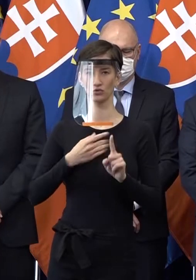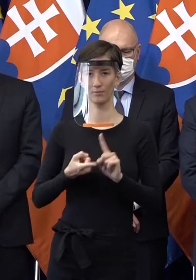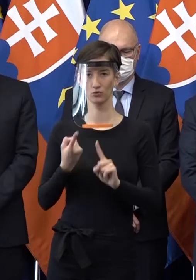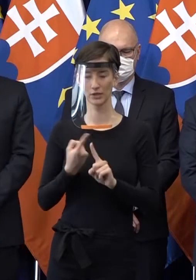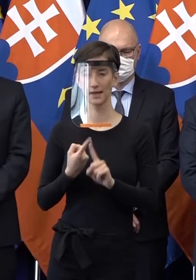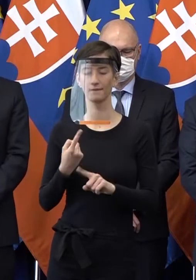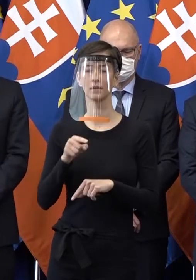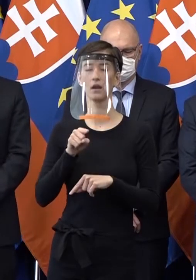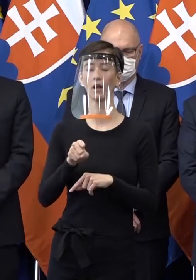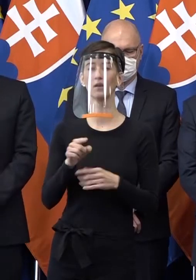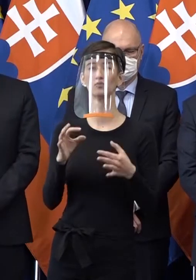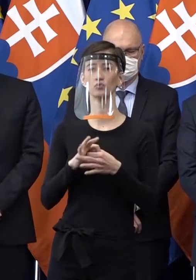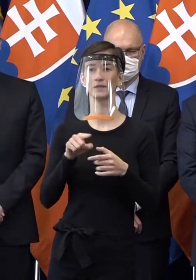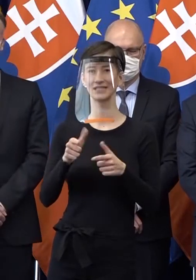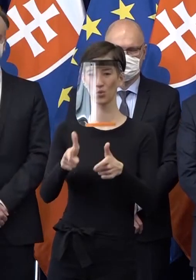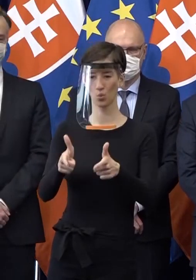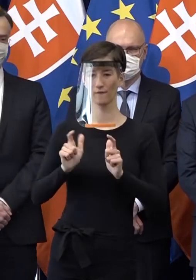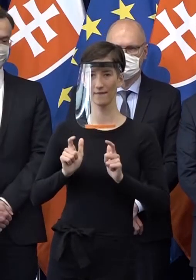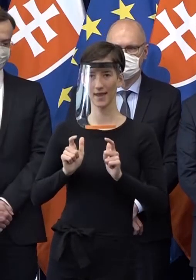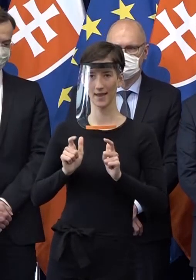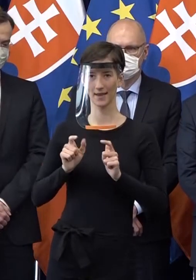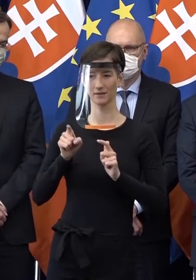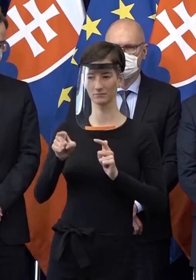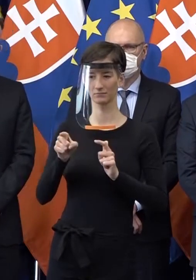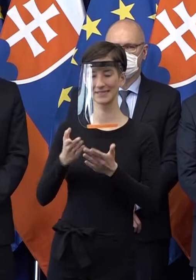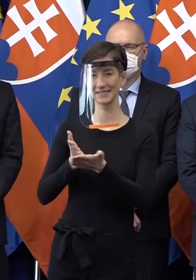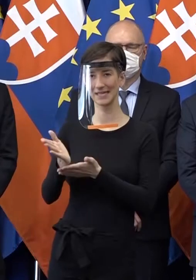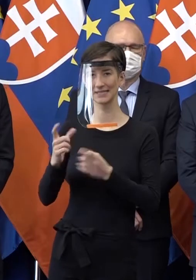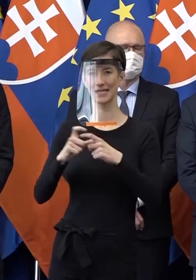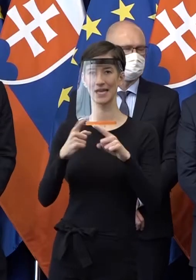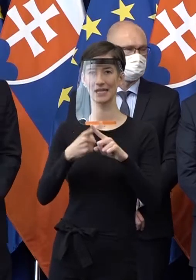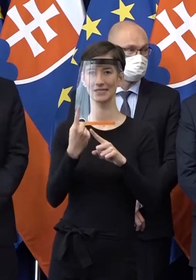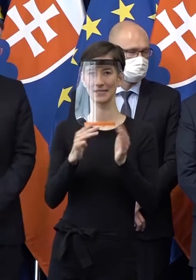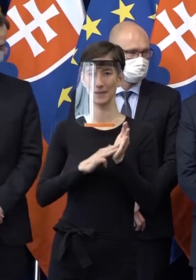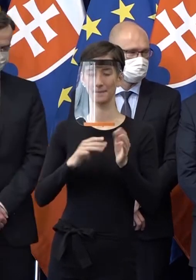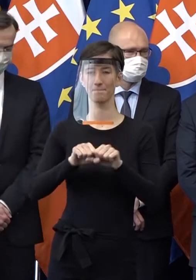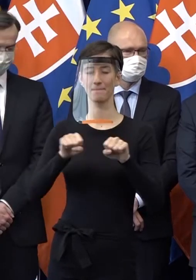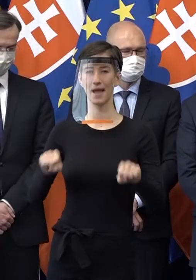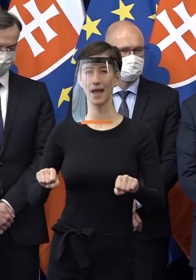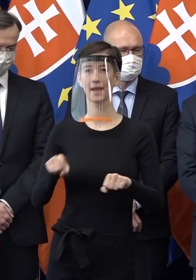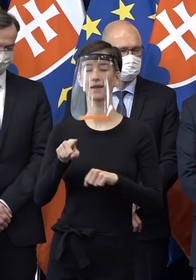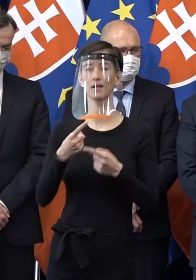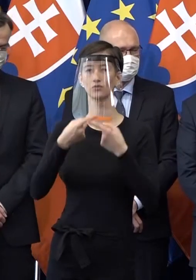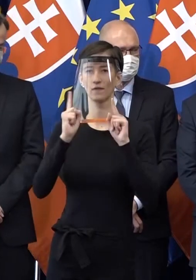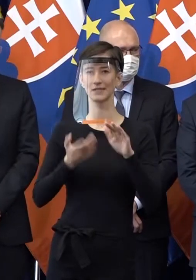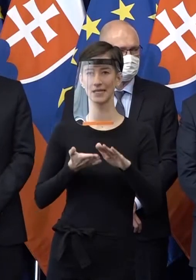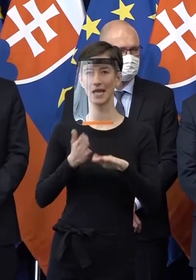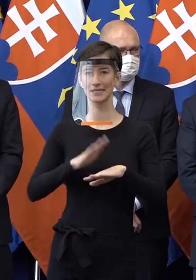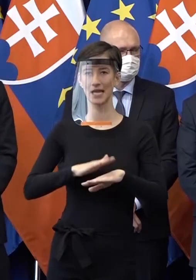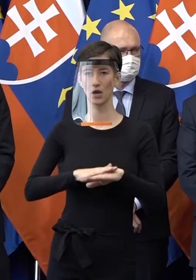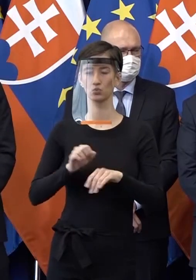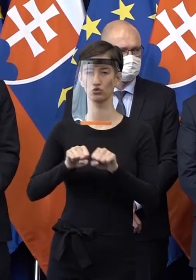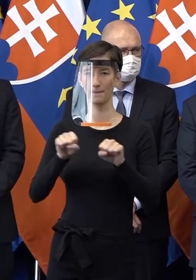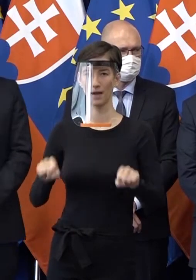dostatku úverových zdrojov prostredníctvom Exim Banky, Slovenskej záručnej banky a Slovenskeho